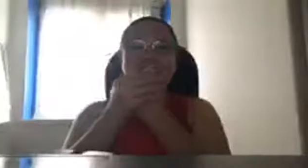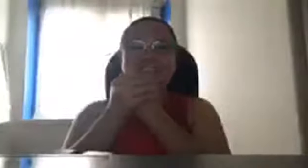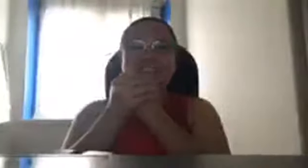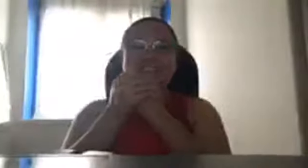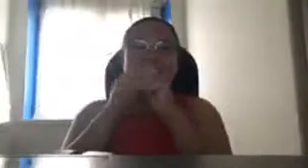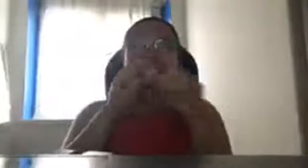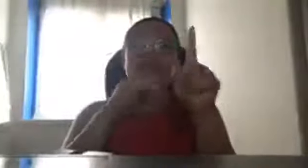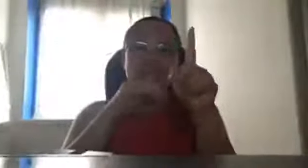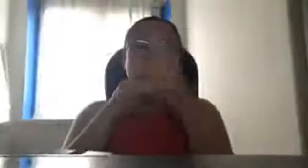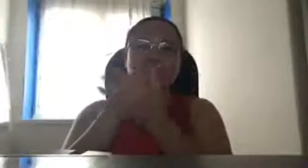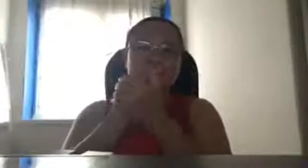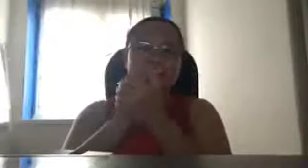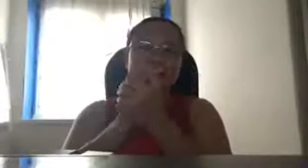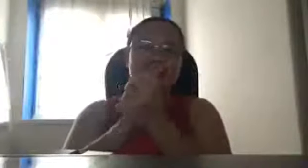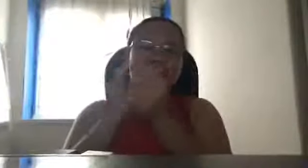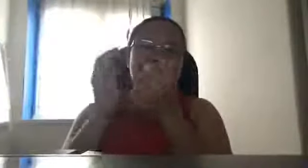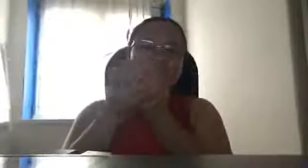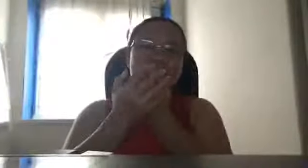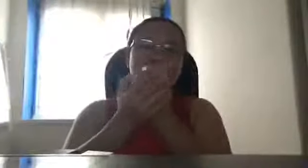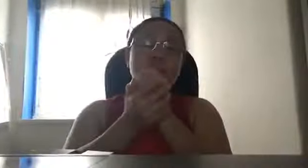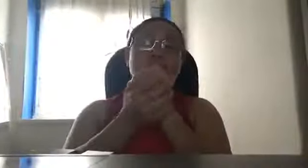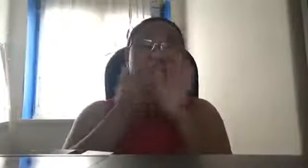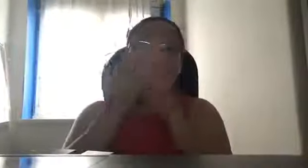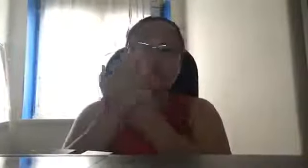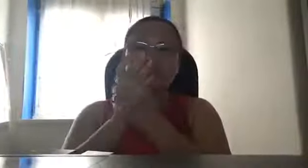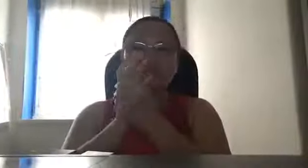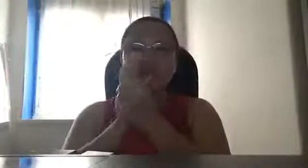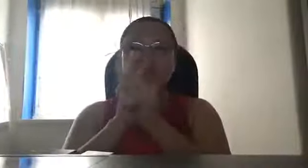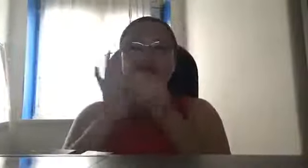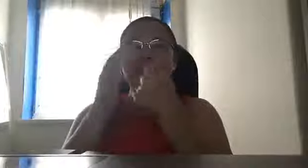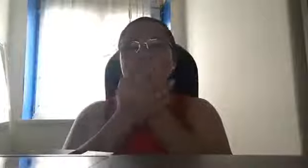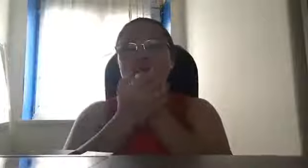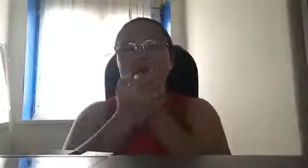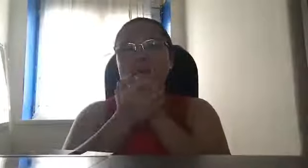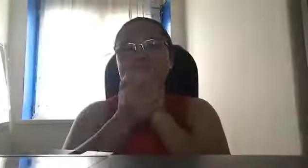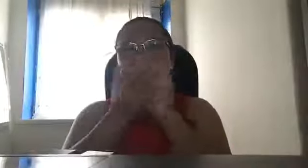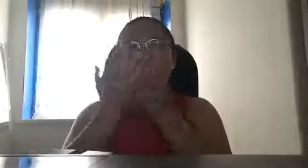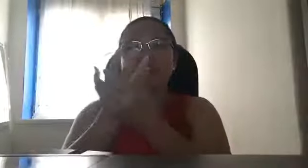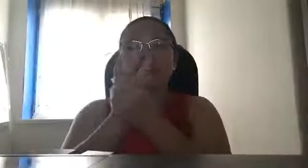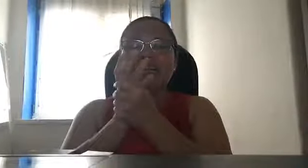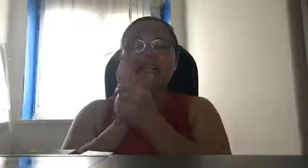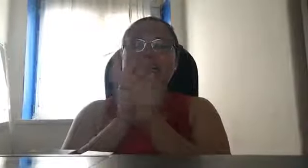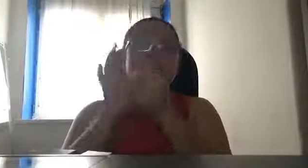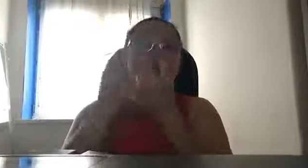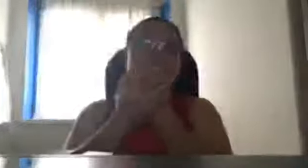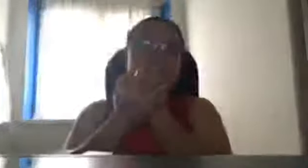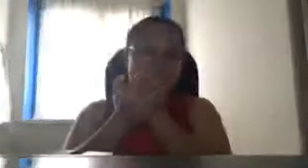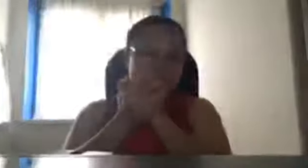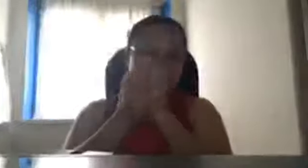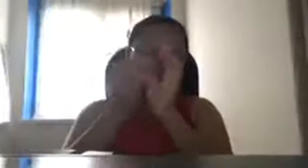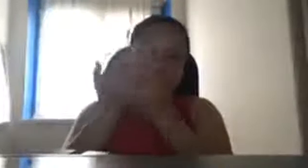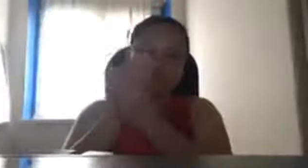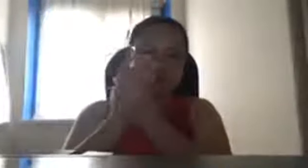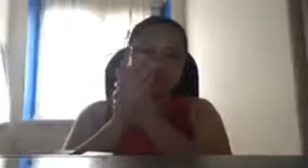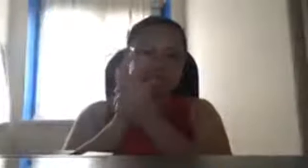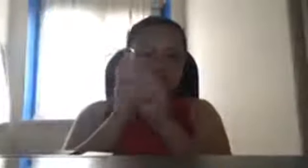napakaraming panangkaw sa goberno natin believe me or not hindi ang kakayanin ni Pangulong Duterte